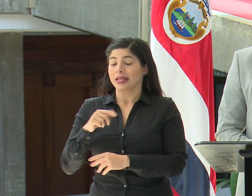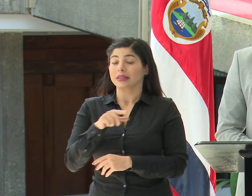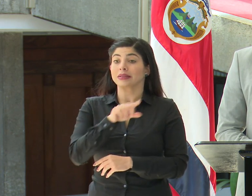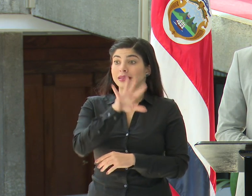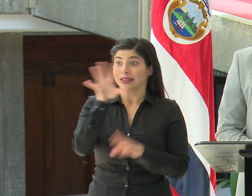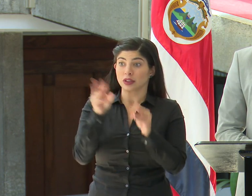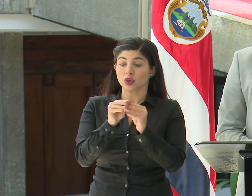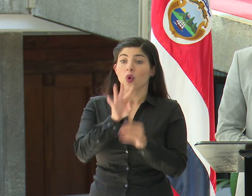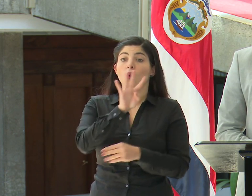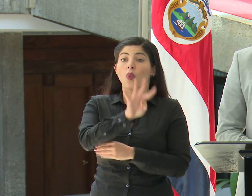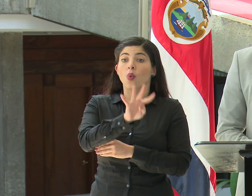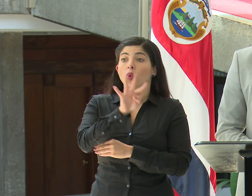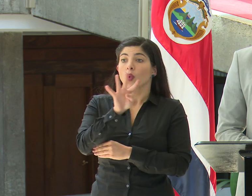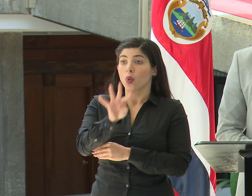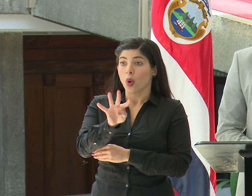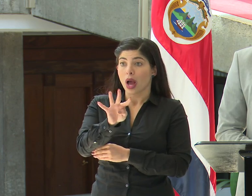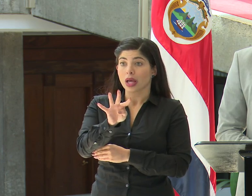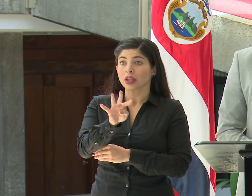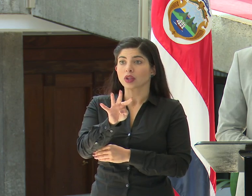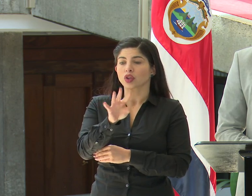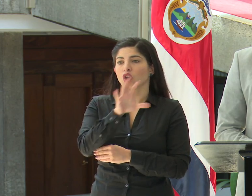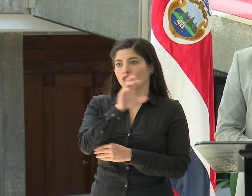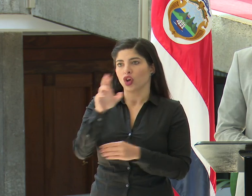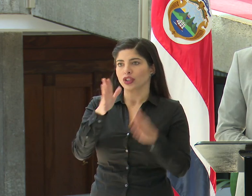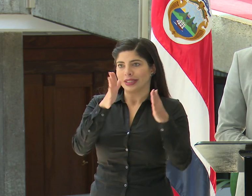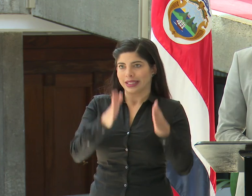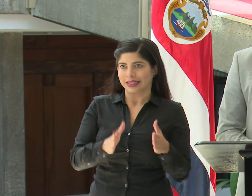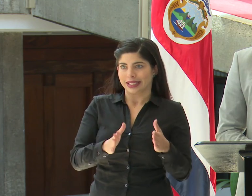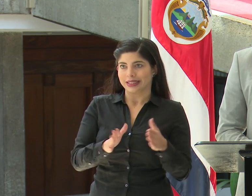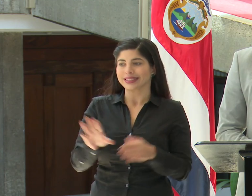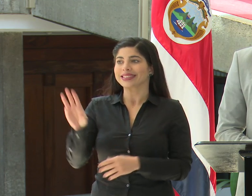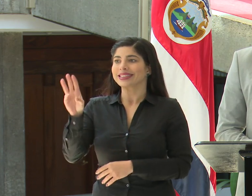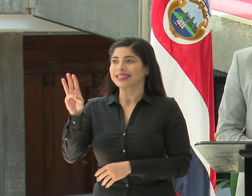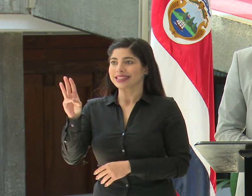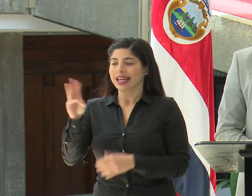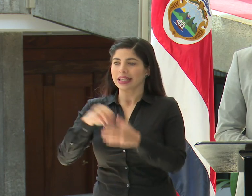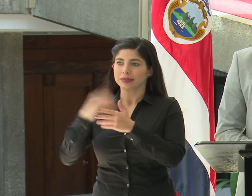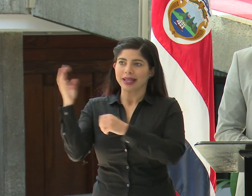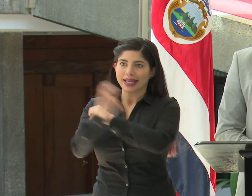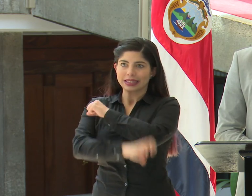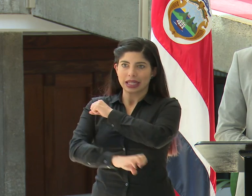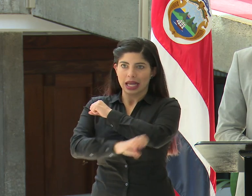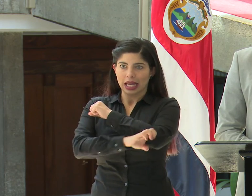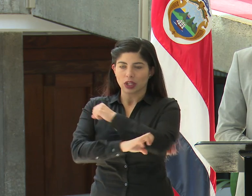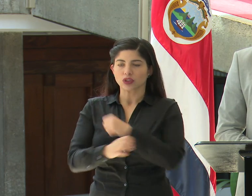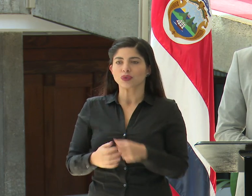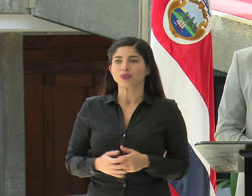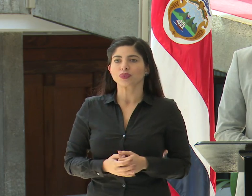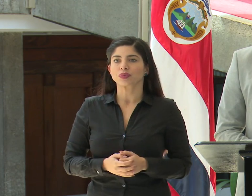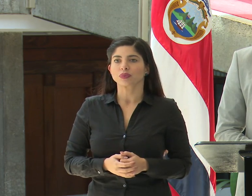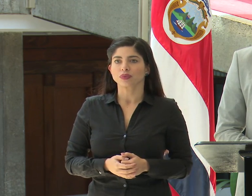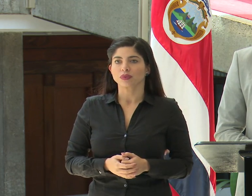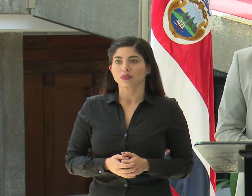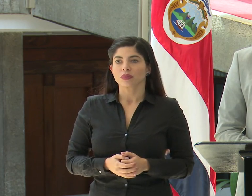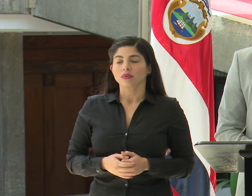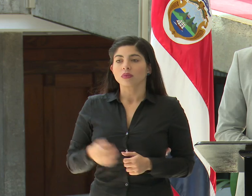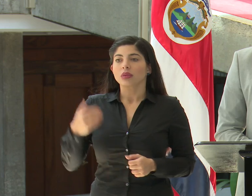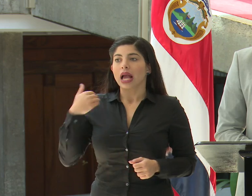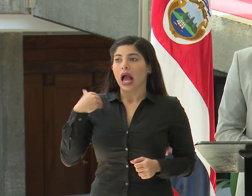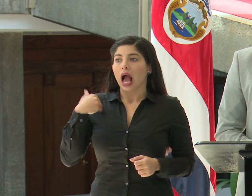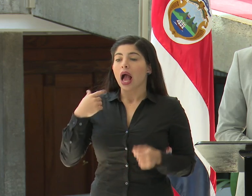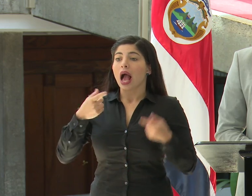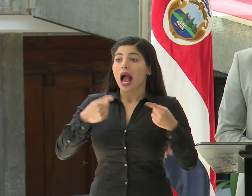corresponden con costarricenses y tenemos 6 extranjeros reportados. Tenemos